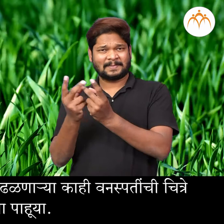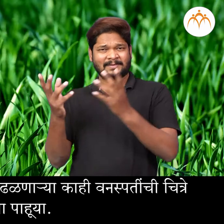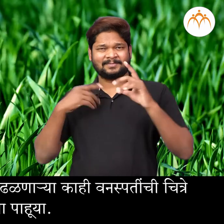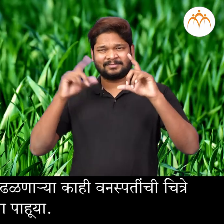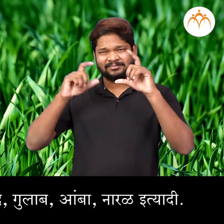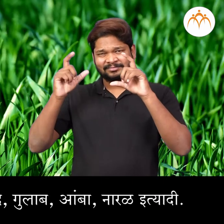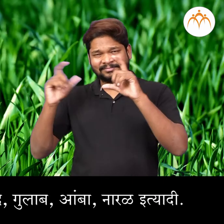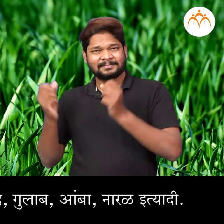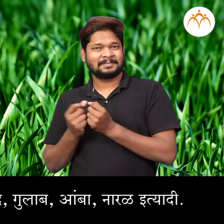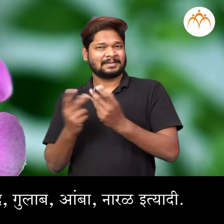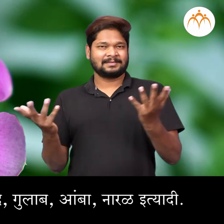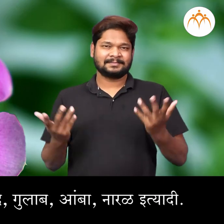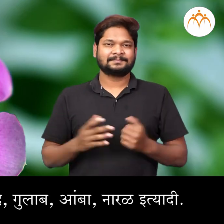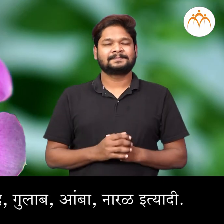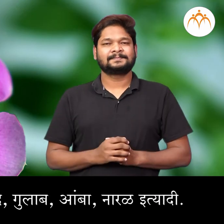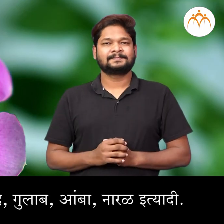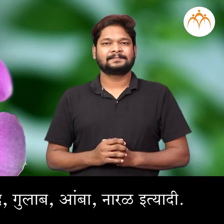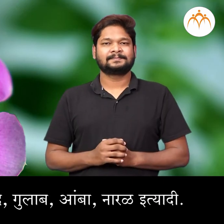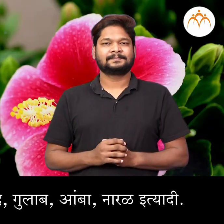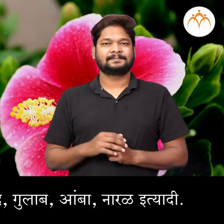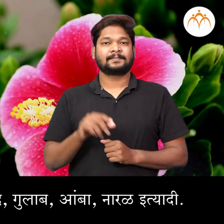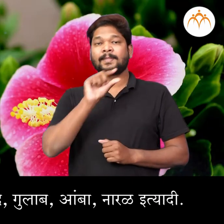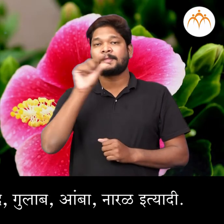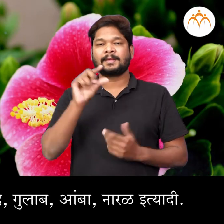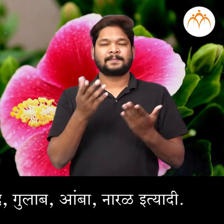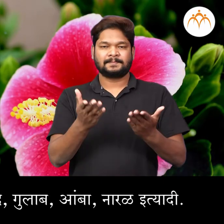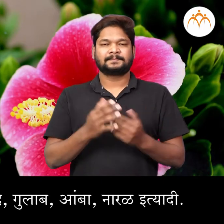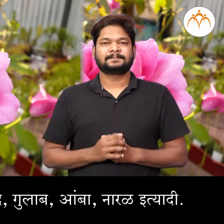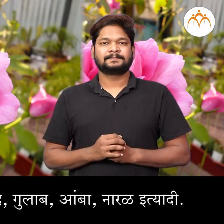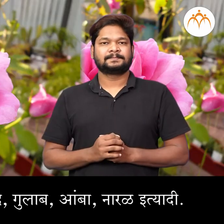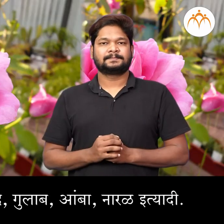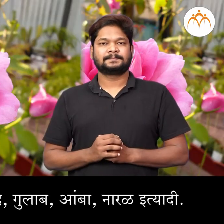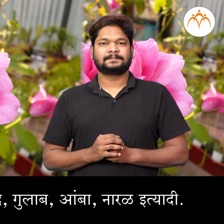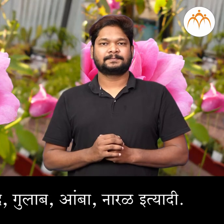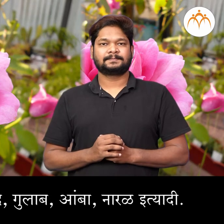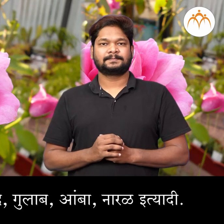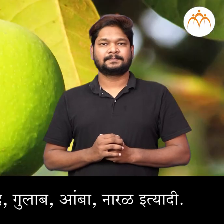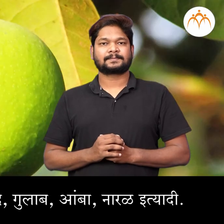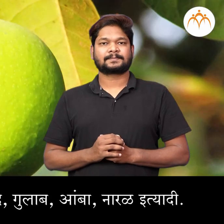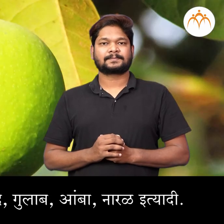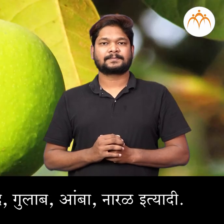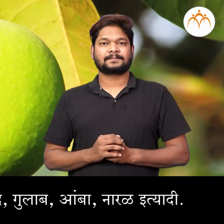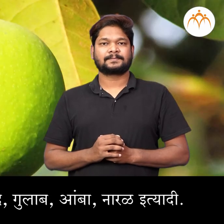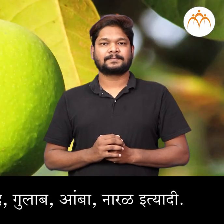हिरवर्ण, सदाफुली, जास्वंद, गुलाब, आमबा,